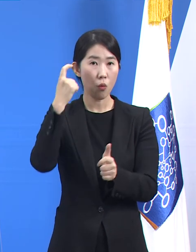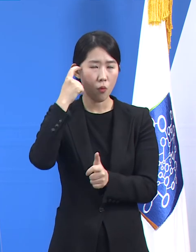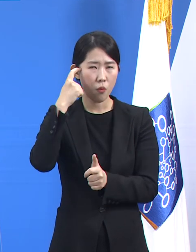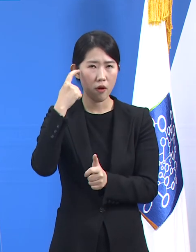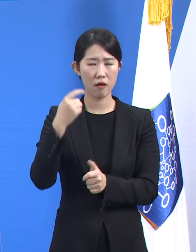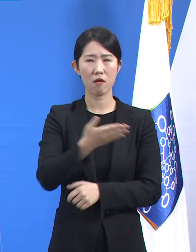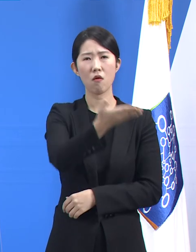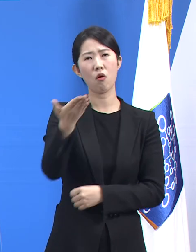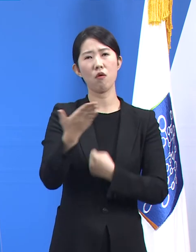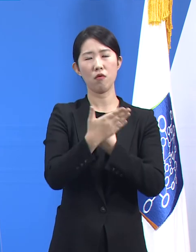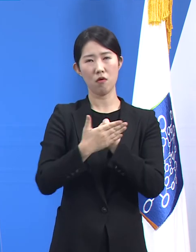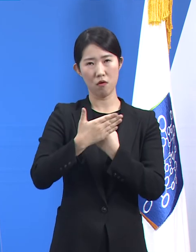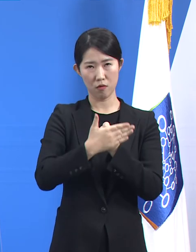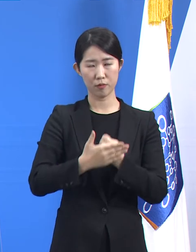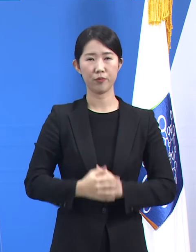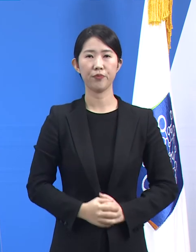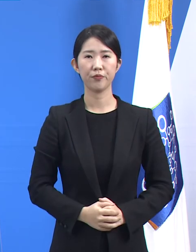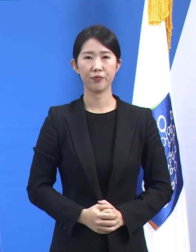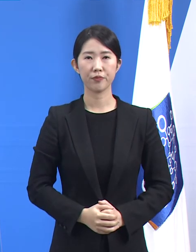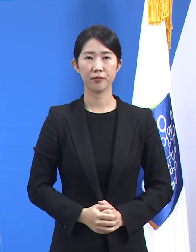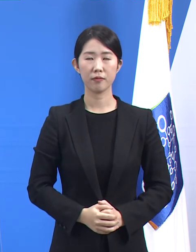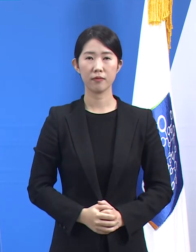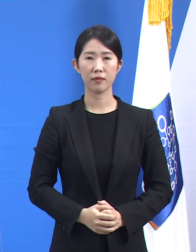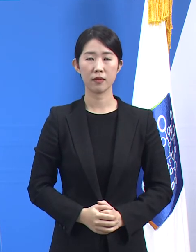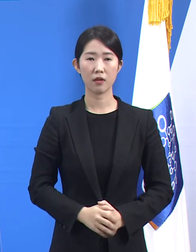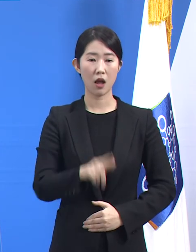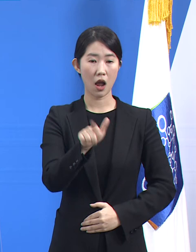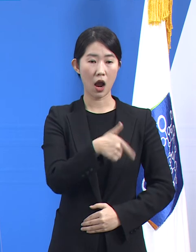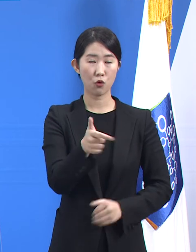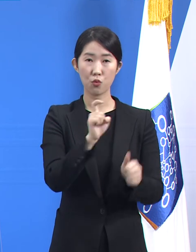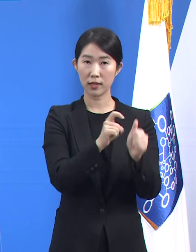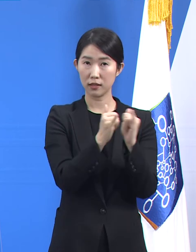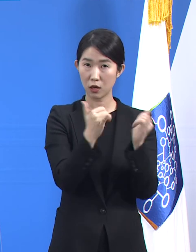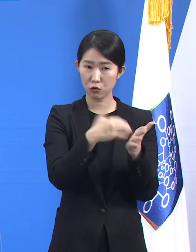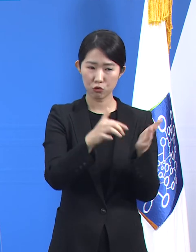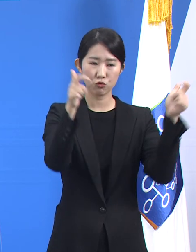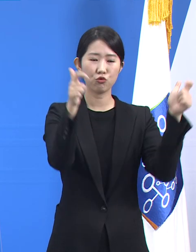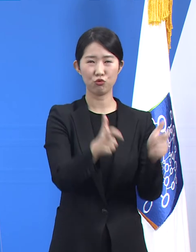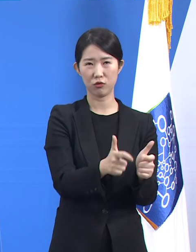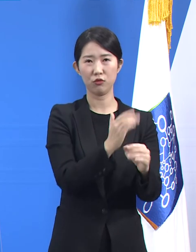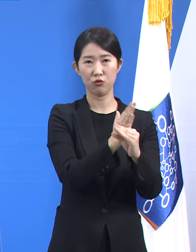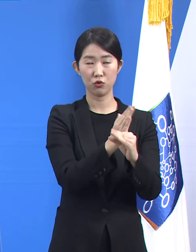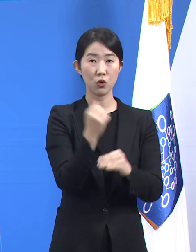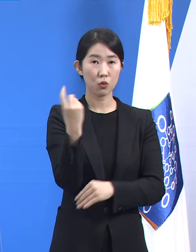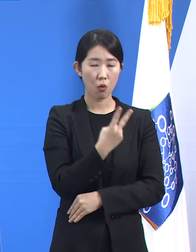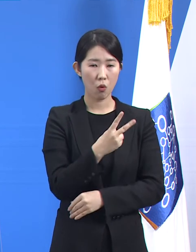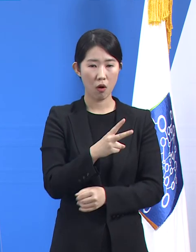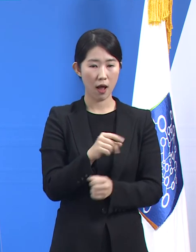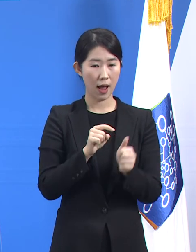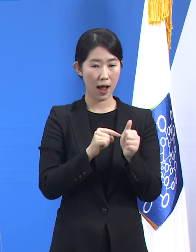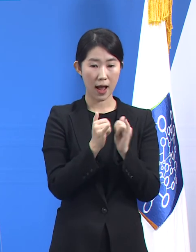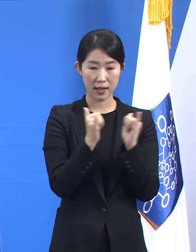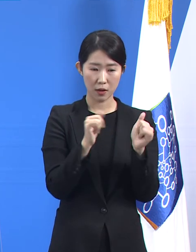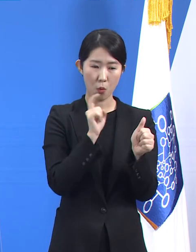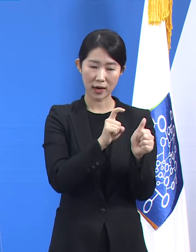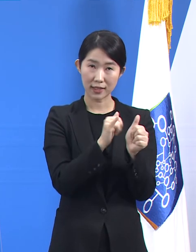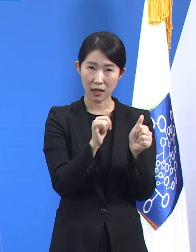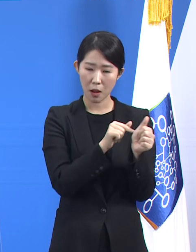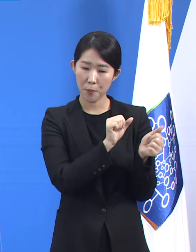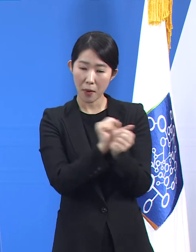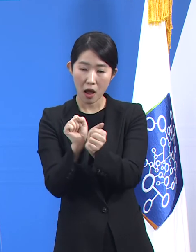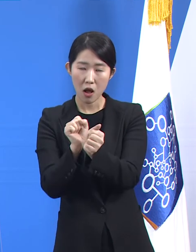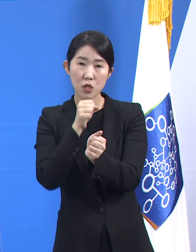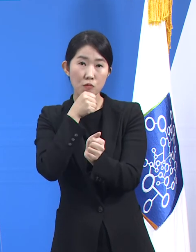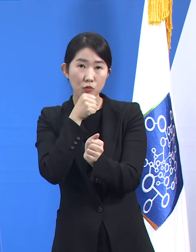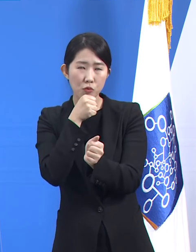여러분 덕분입니다. 1일 확진자 수가 감소하고 감염 재생산 지수가 낮아지는 등 이번 주